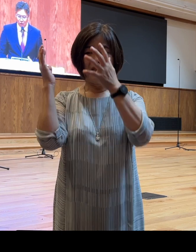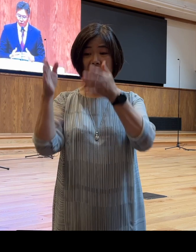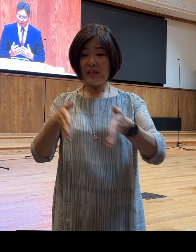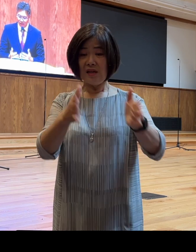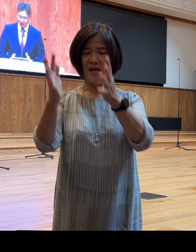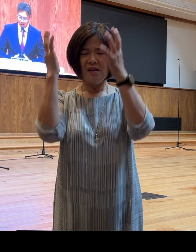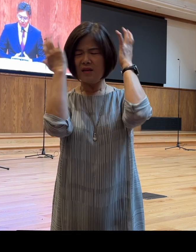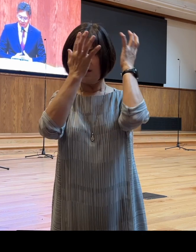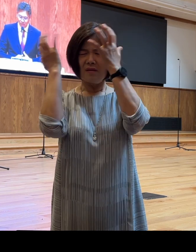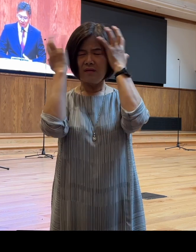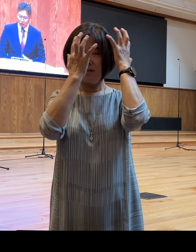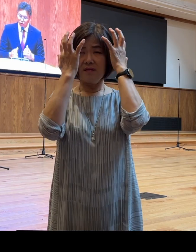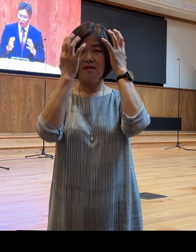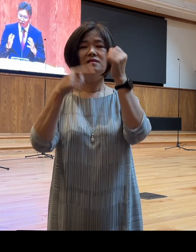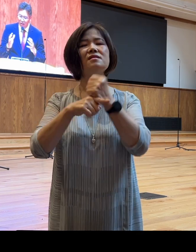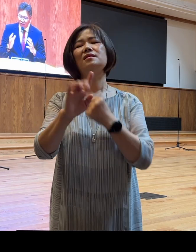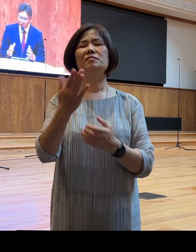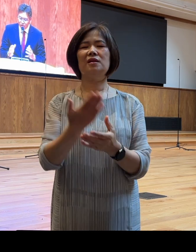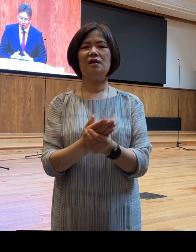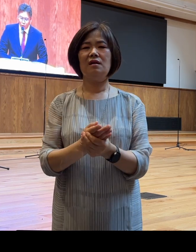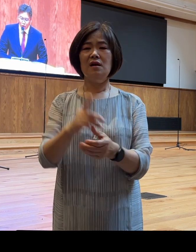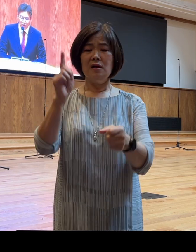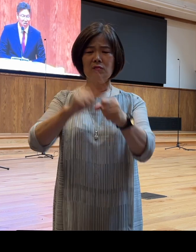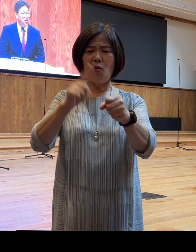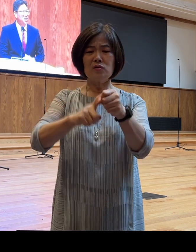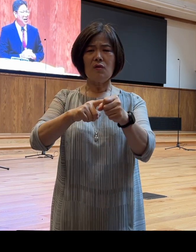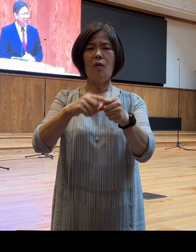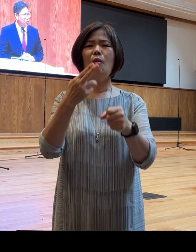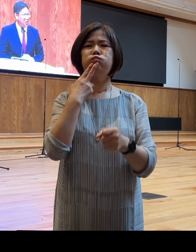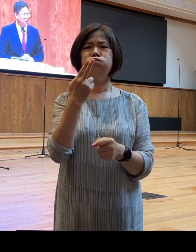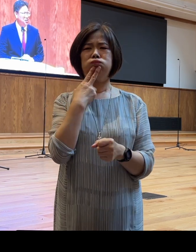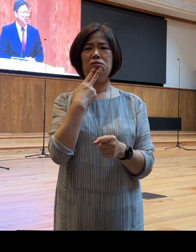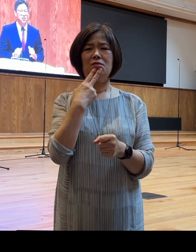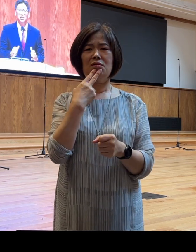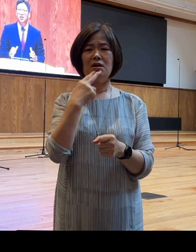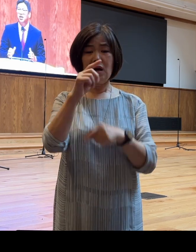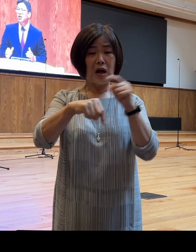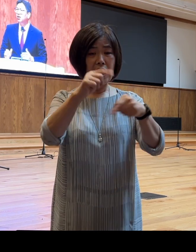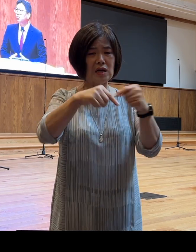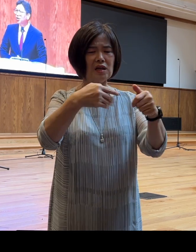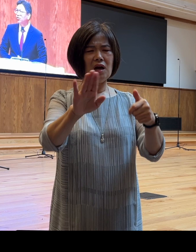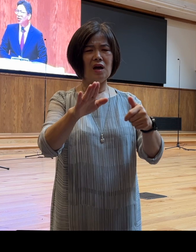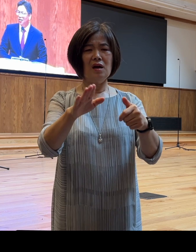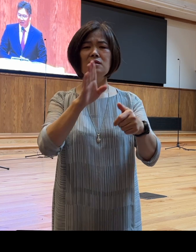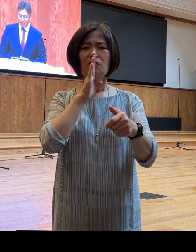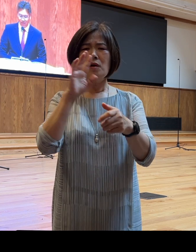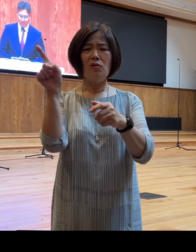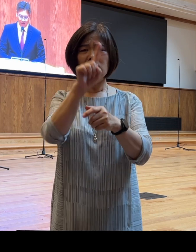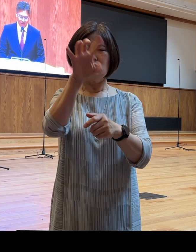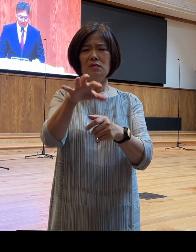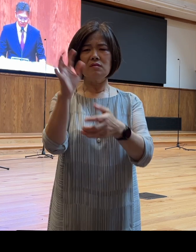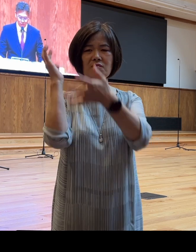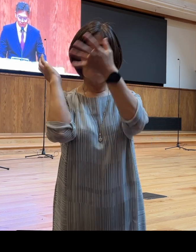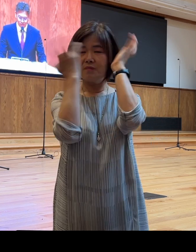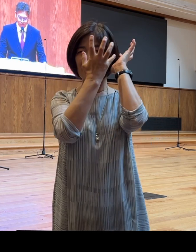있다라는 말입니다 어떤 특정한 목적지를 향해 가다가 그 길을 잃어버렸다라는 말을 하고 있는 것입니다